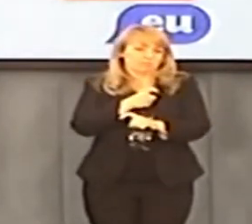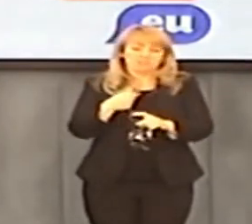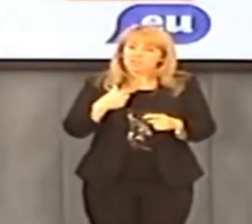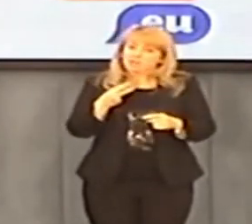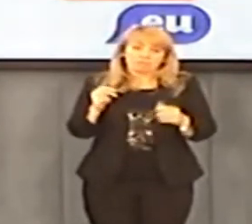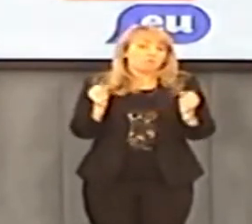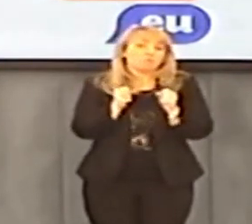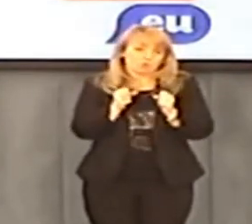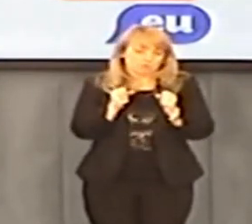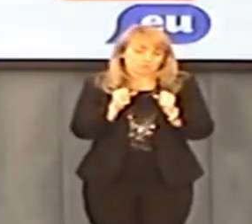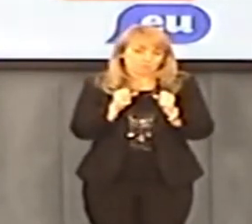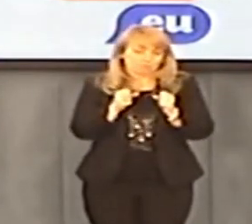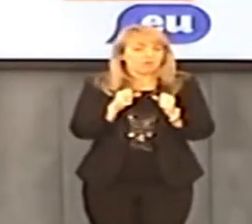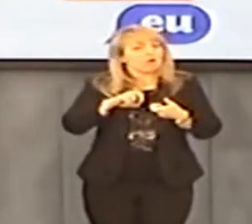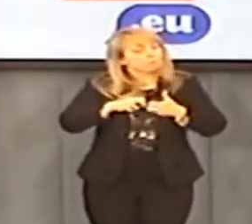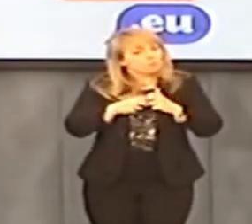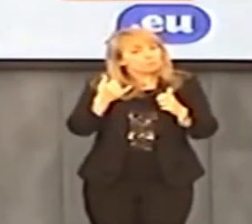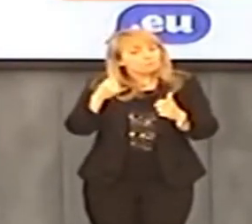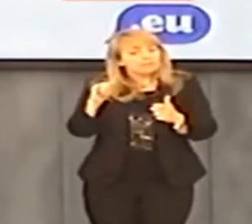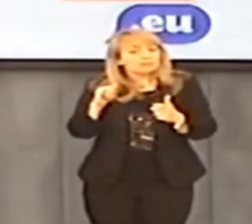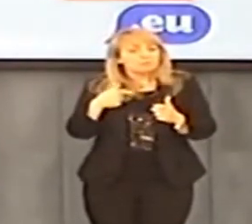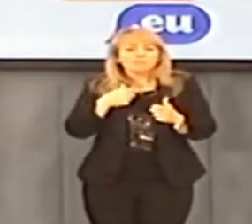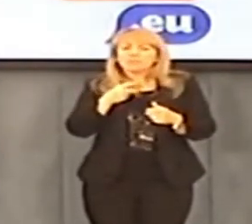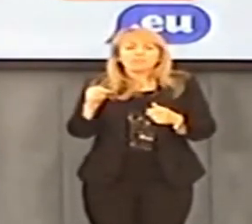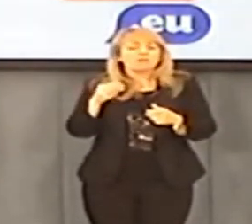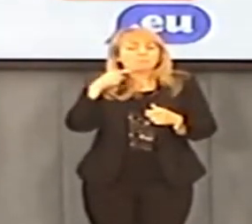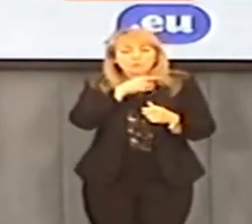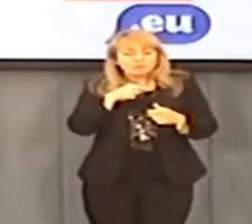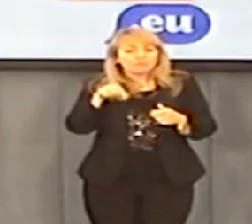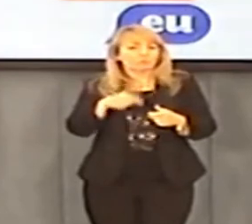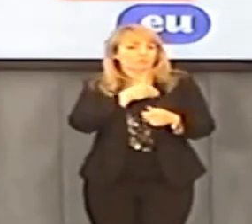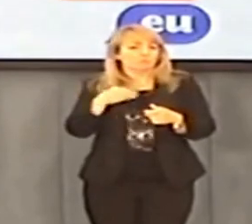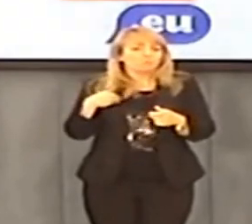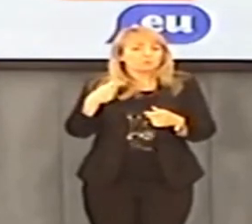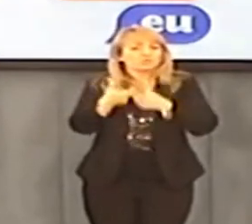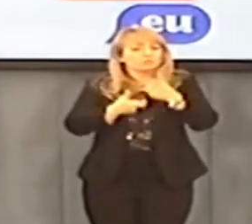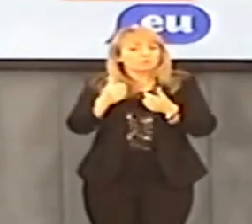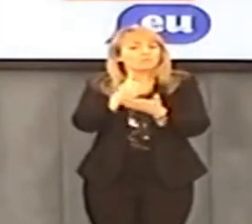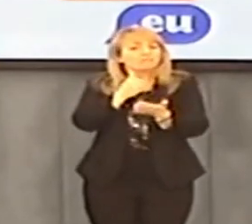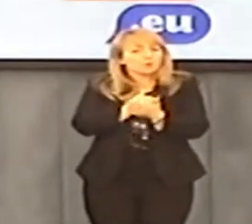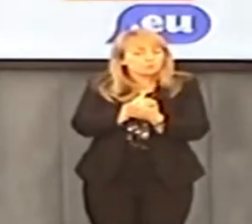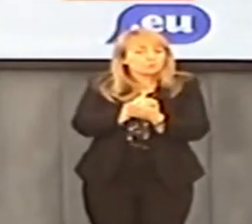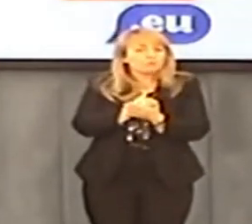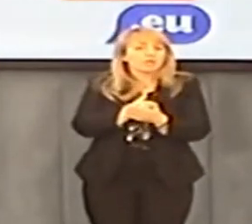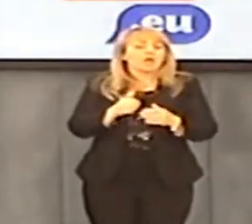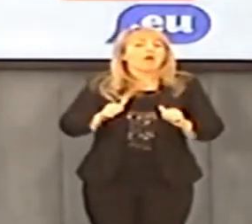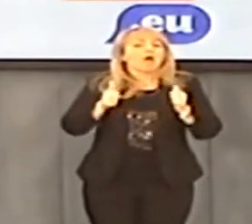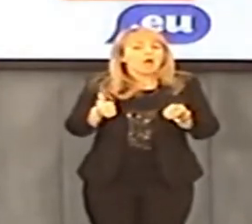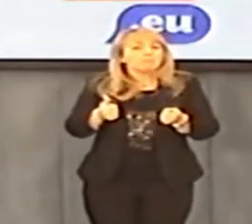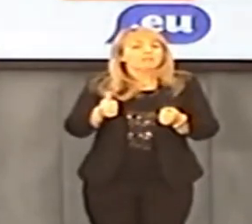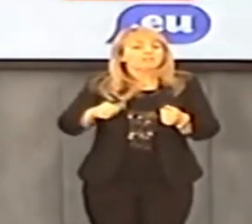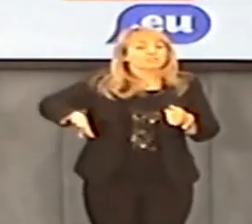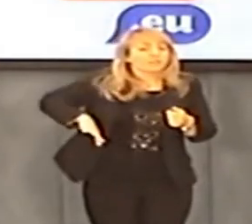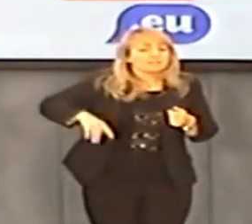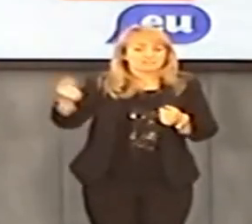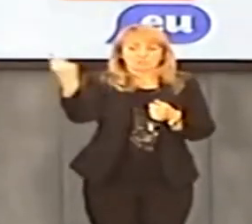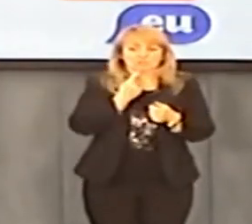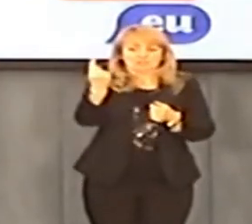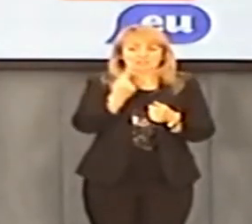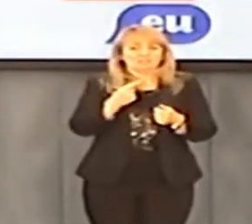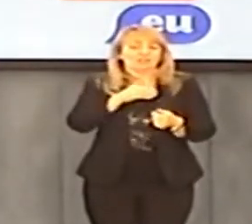wspólnym naszym państwie. Nie bałbym się tego wszystkiego. Problem jest inny, że nie potrafimy w Polsce stworzyć warunków,